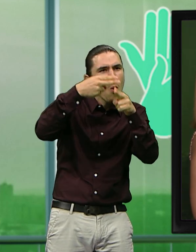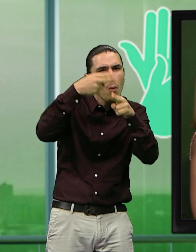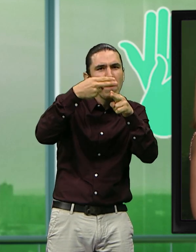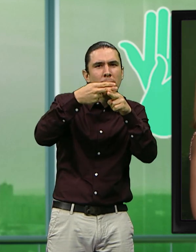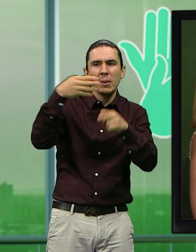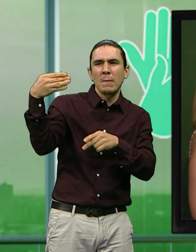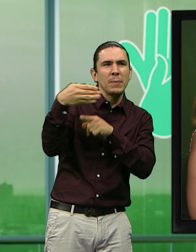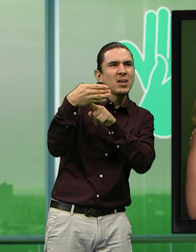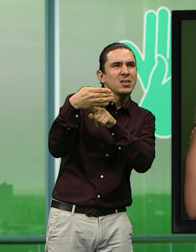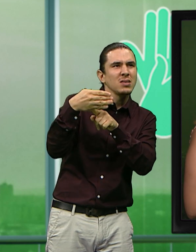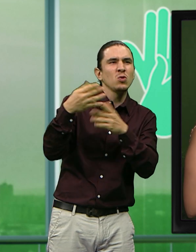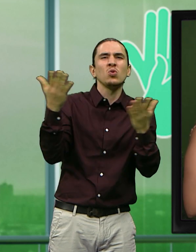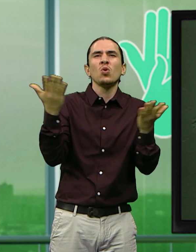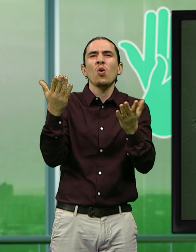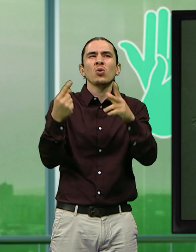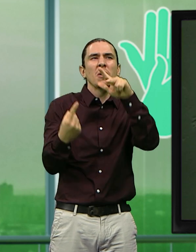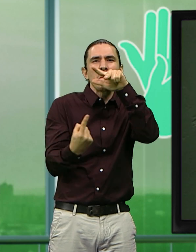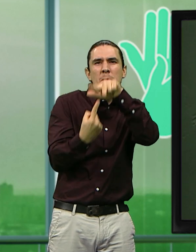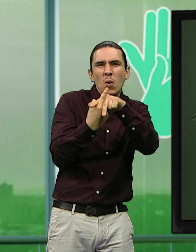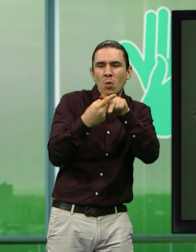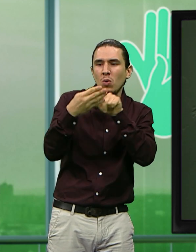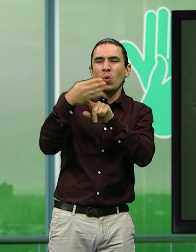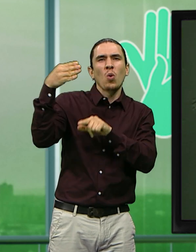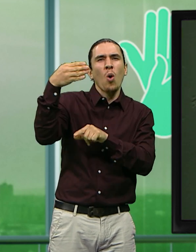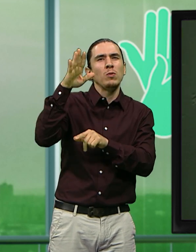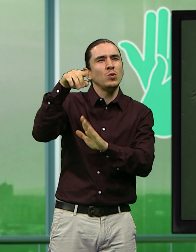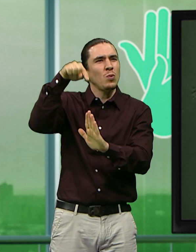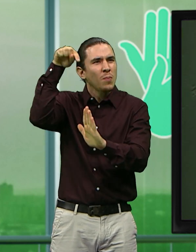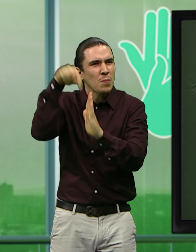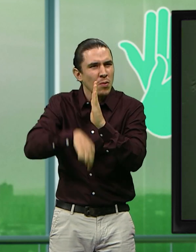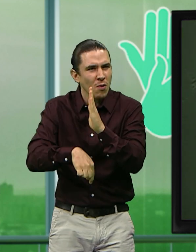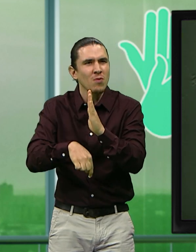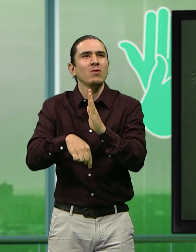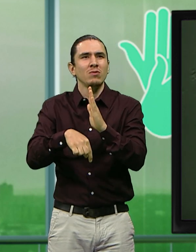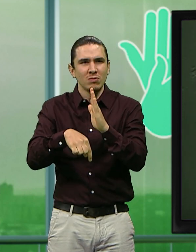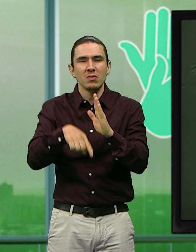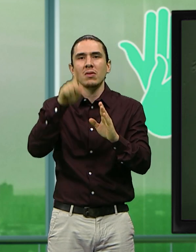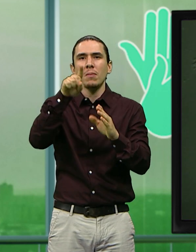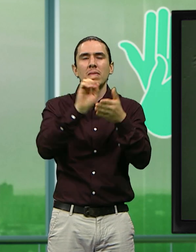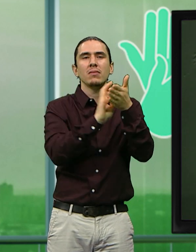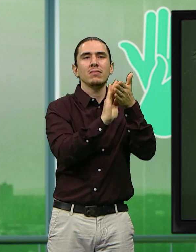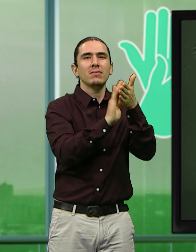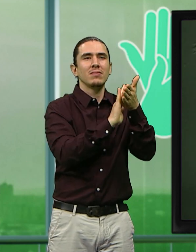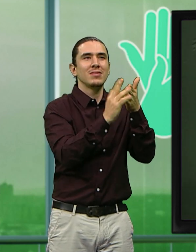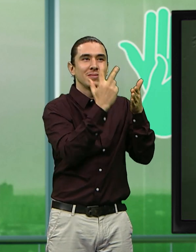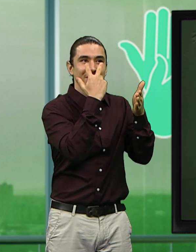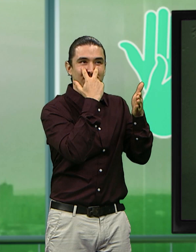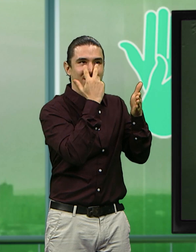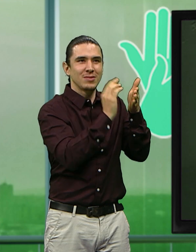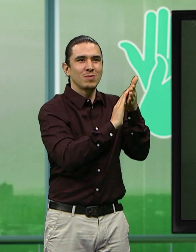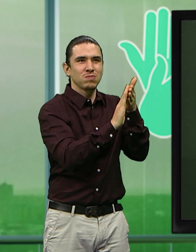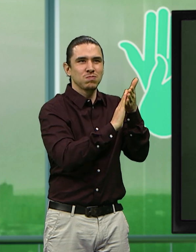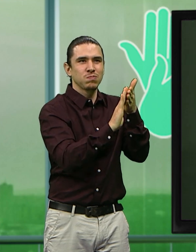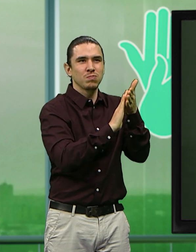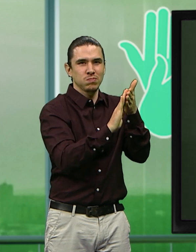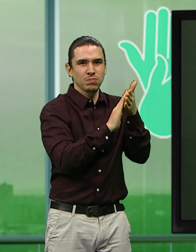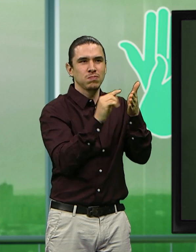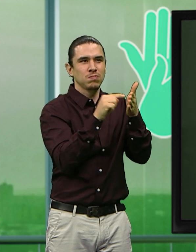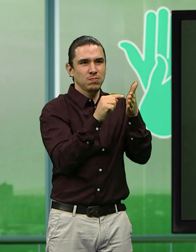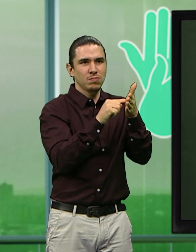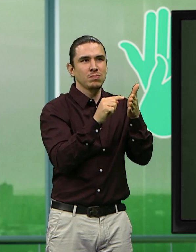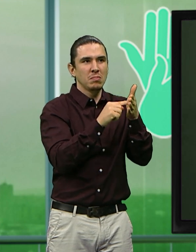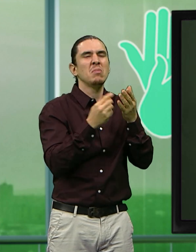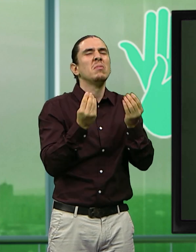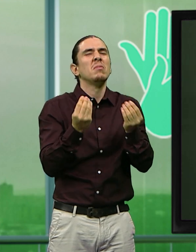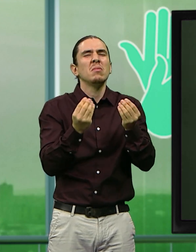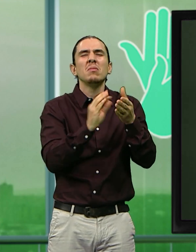encontrar una información, es decir, el nombre de la especie, el nombre científico y está escrito en sistema de lectoescritura